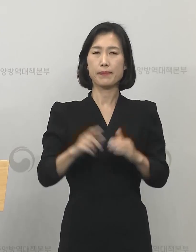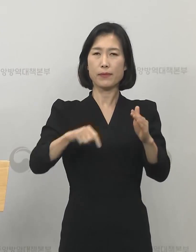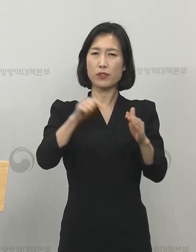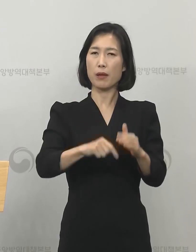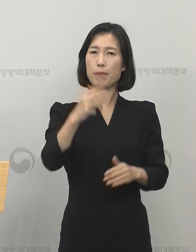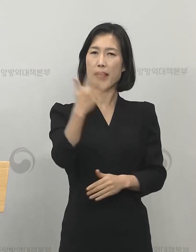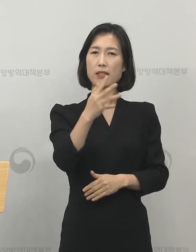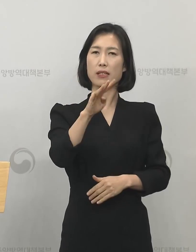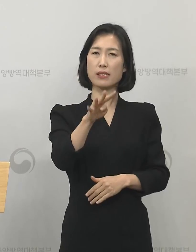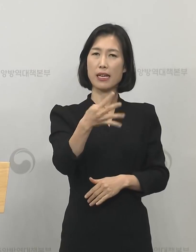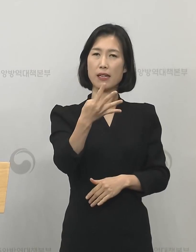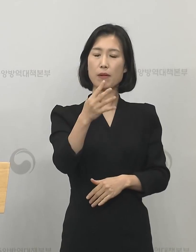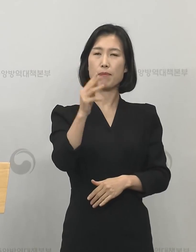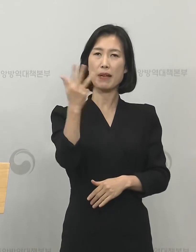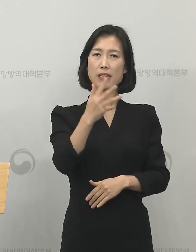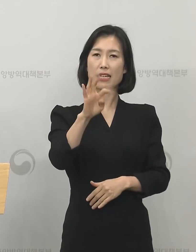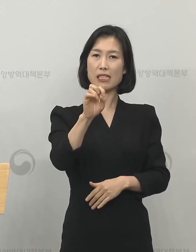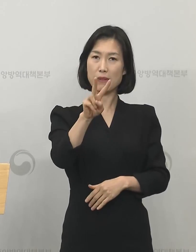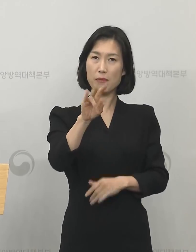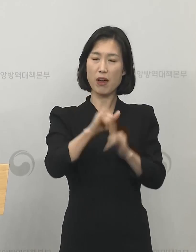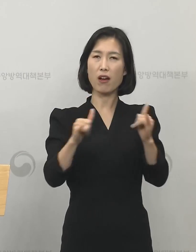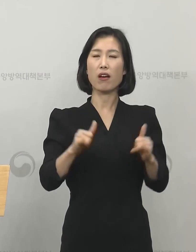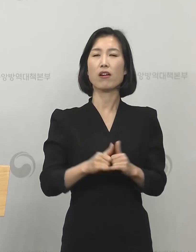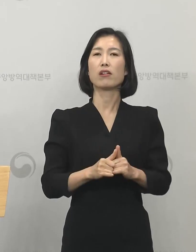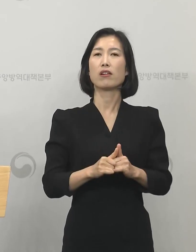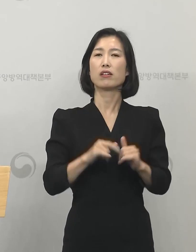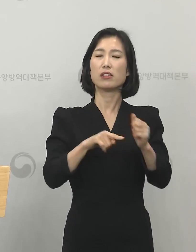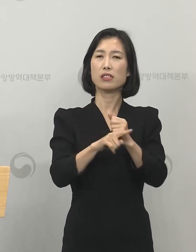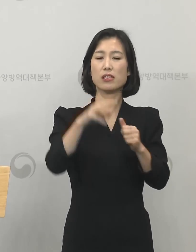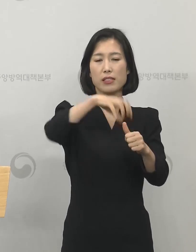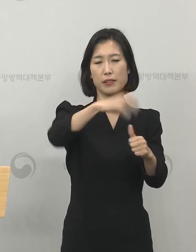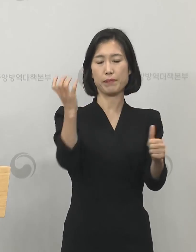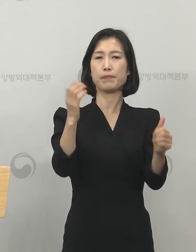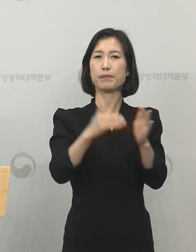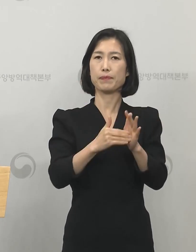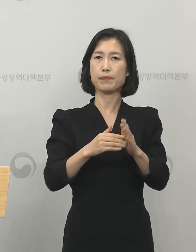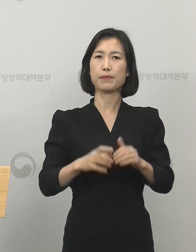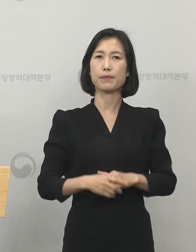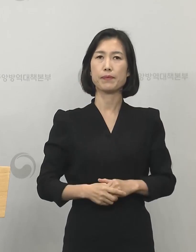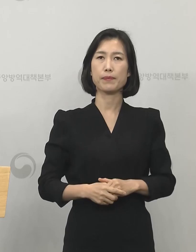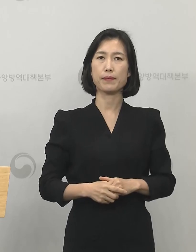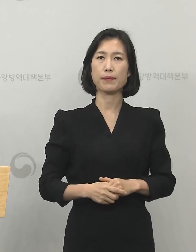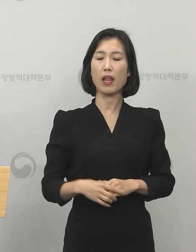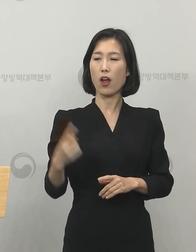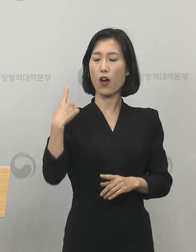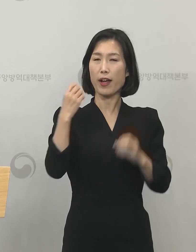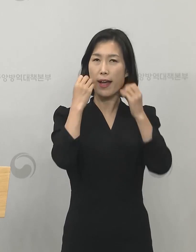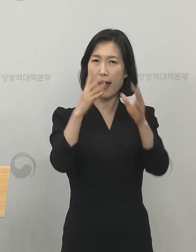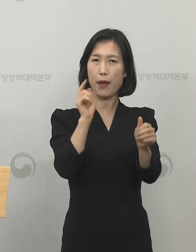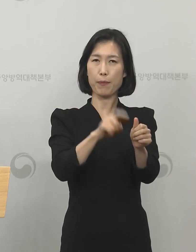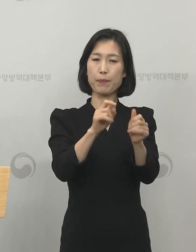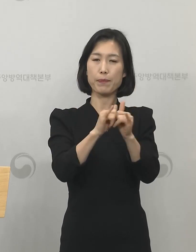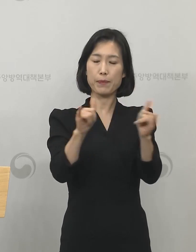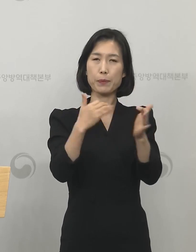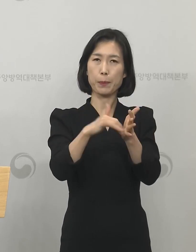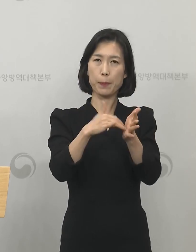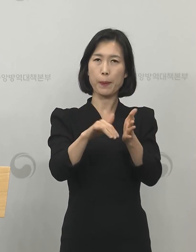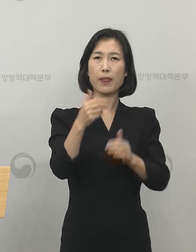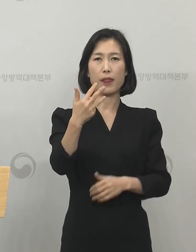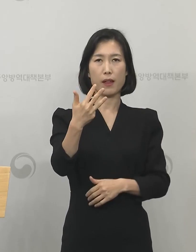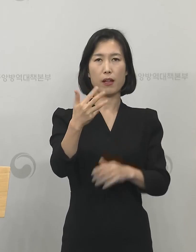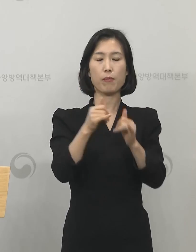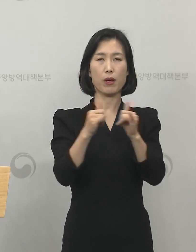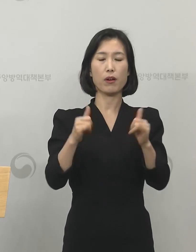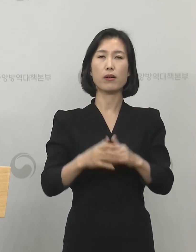중 8,042명, 75.4%가 격리 해제 되었습니다. 어제 신규로 확인된 확진자는